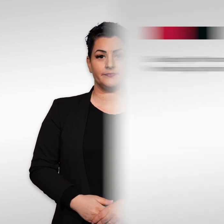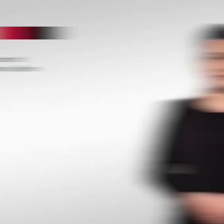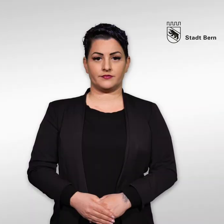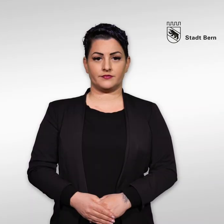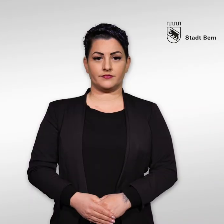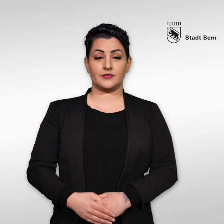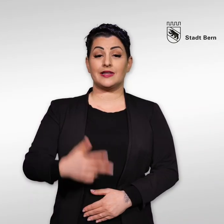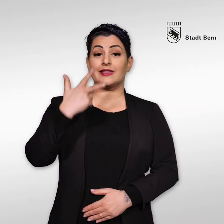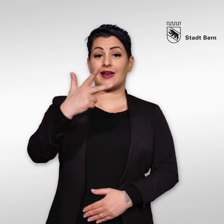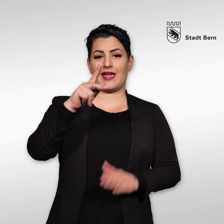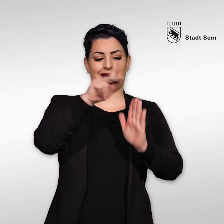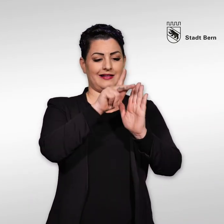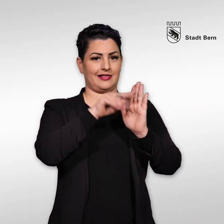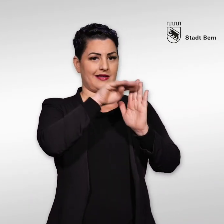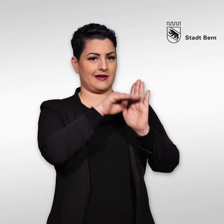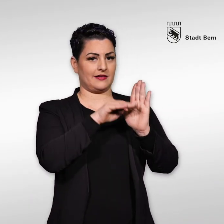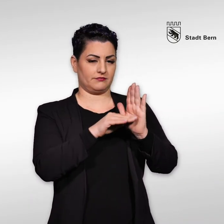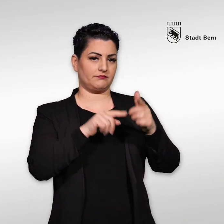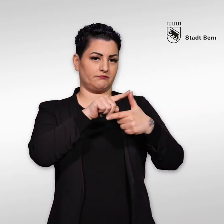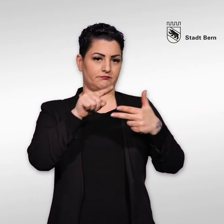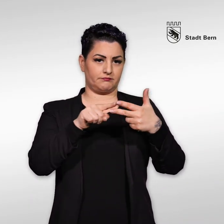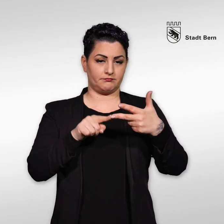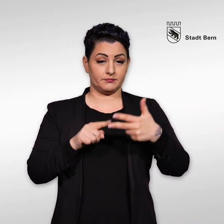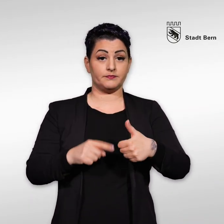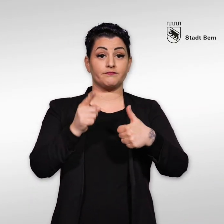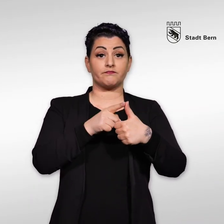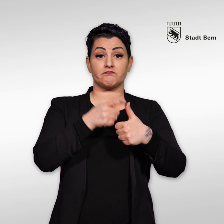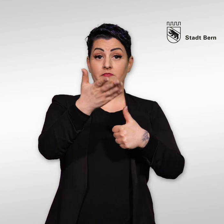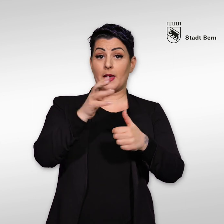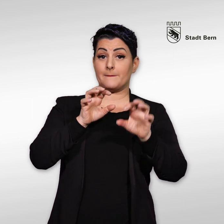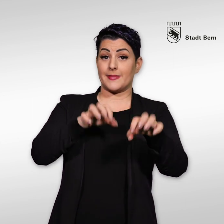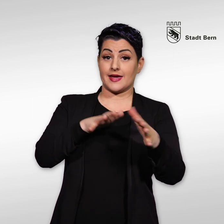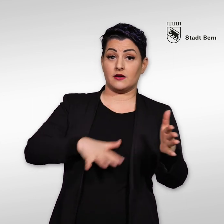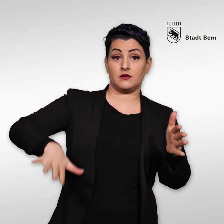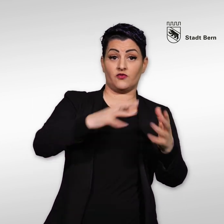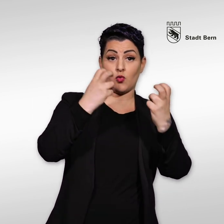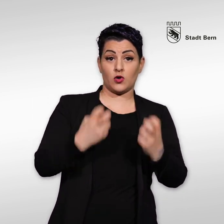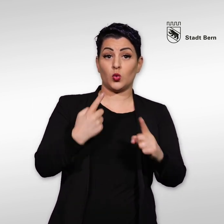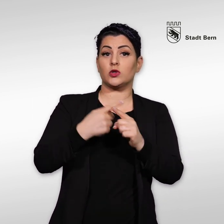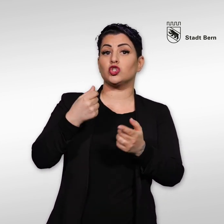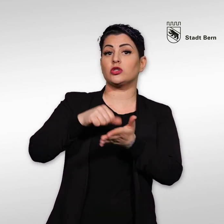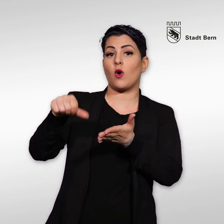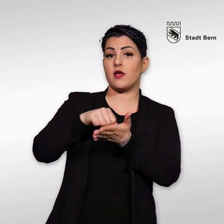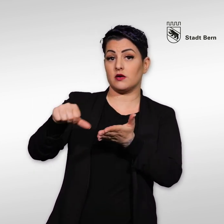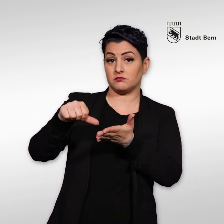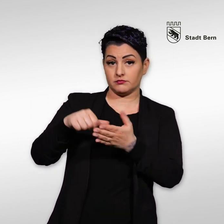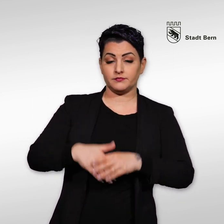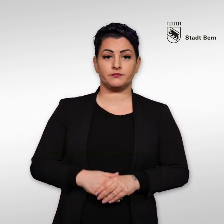Die drei Kriterien 1. In Bern wohnen und Steuern zahlen 2.